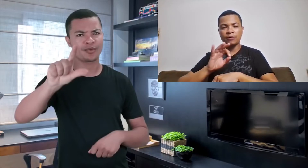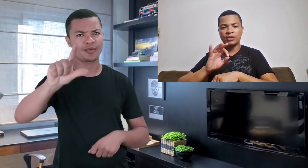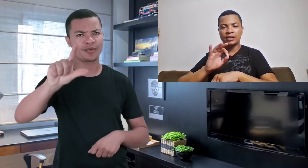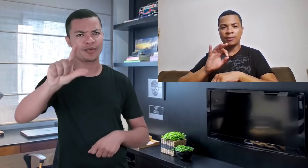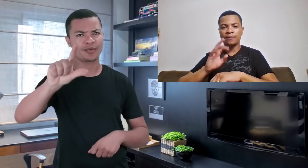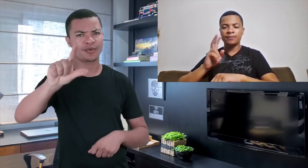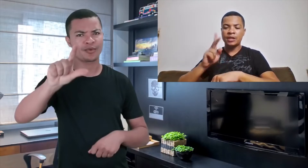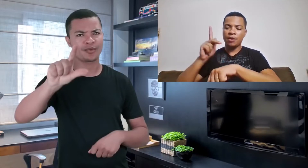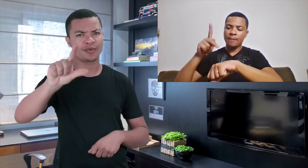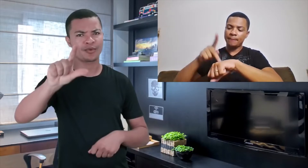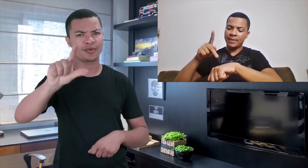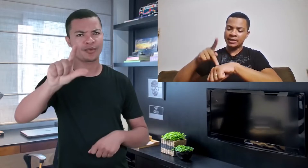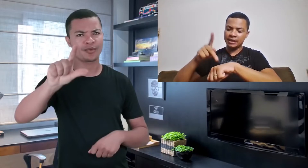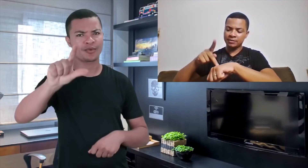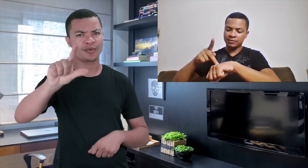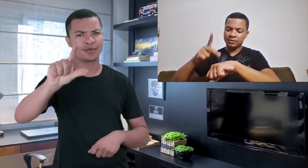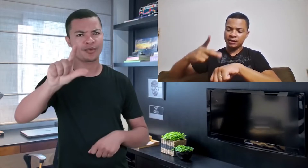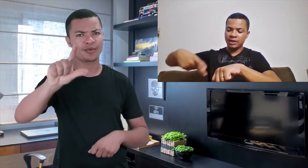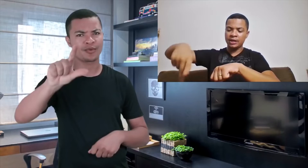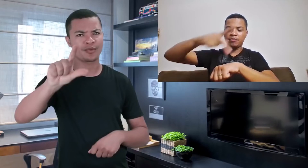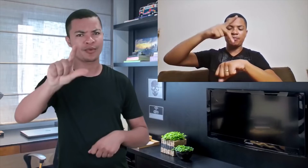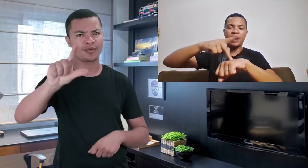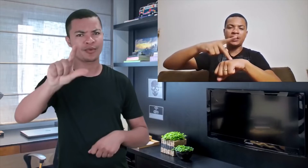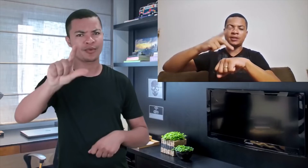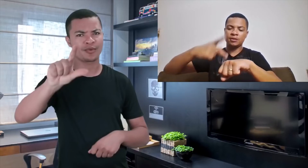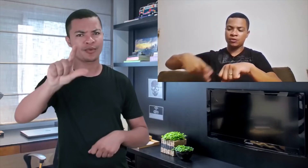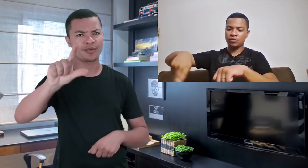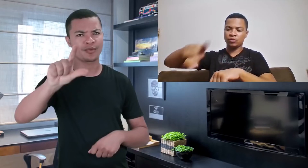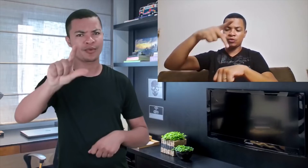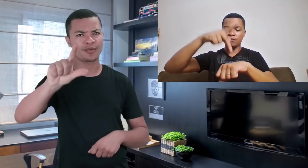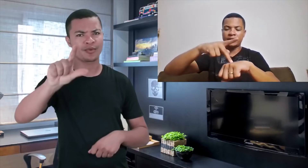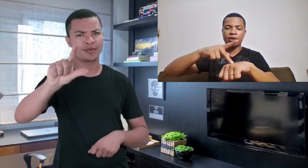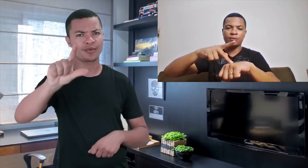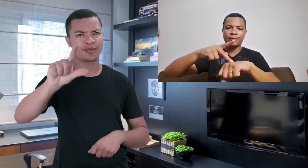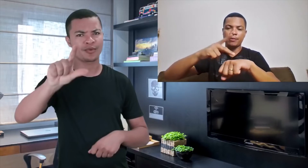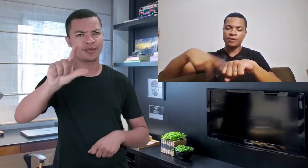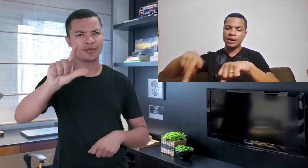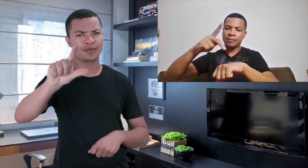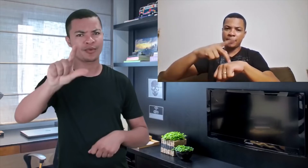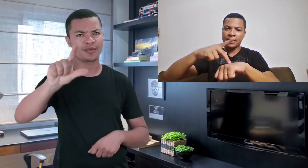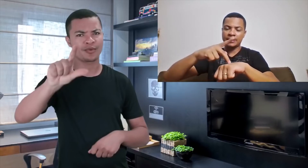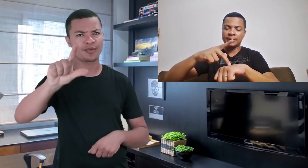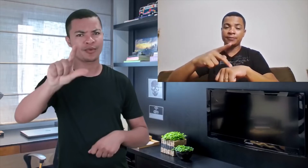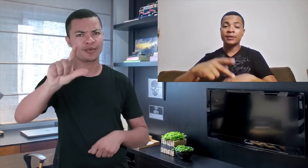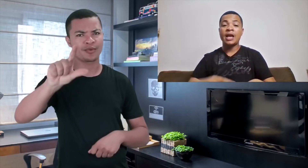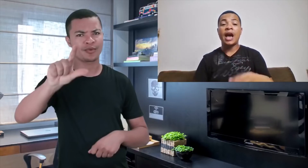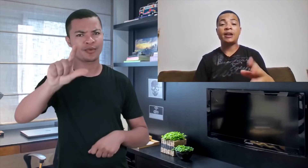for usar, tá bom? Então, ó, pedra e país. Rodou, bateu, tá bom? País. Aí, ele